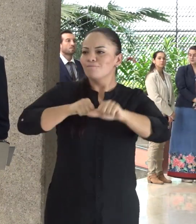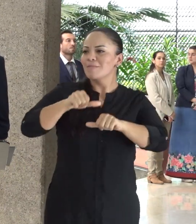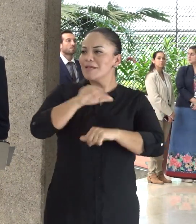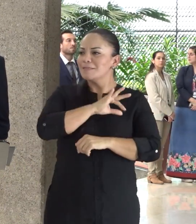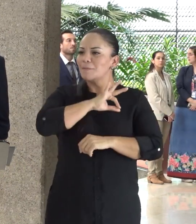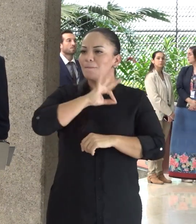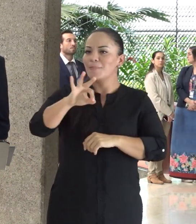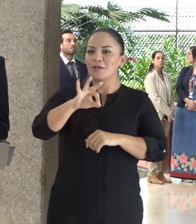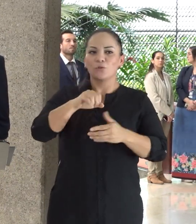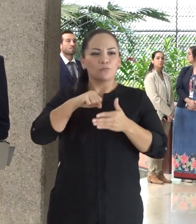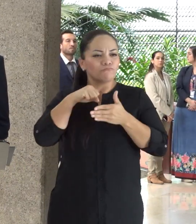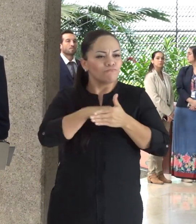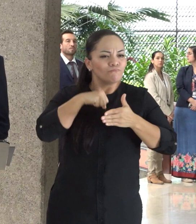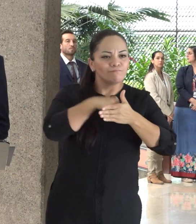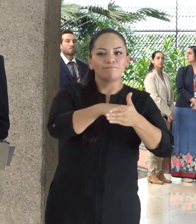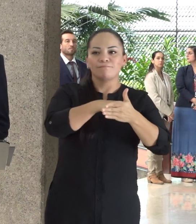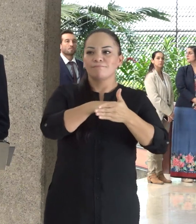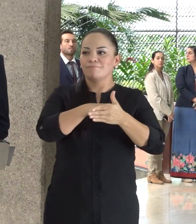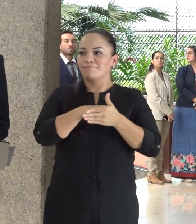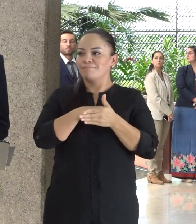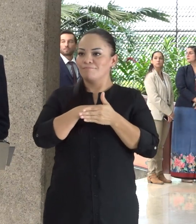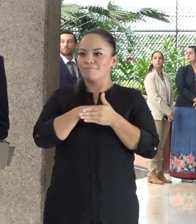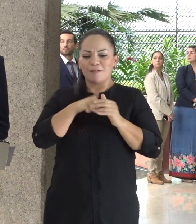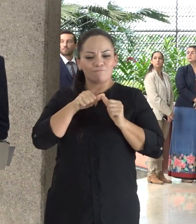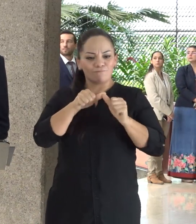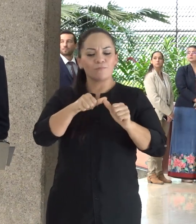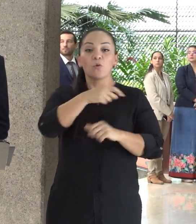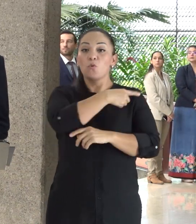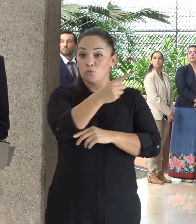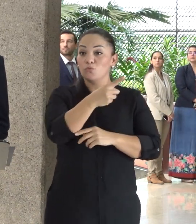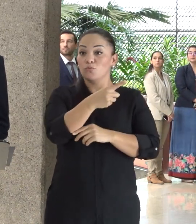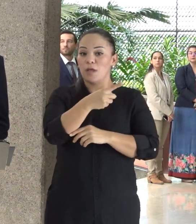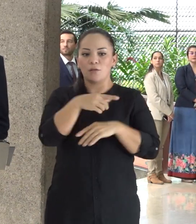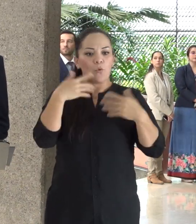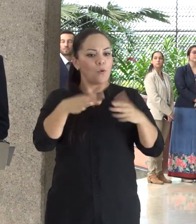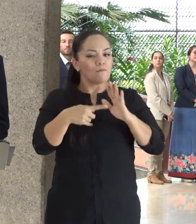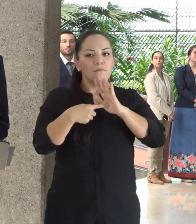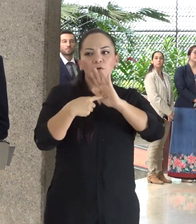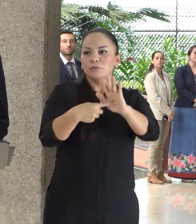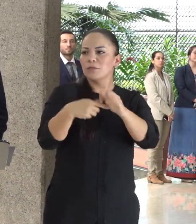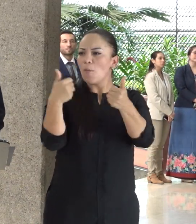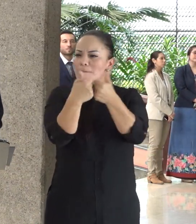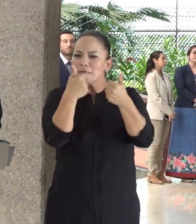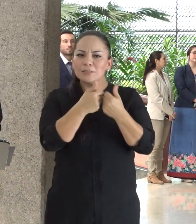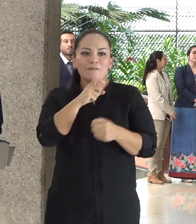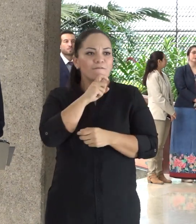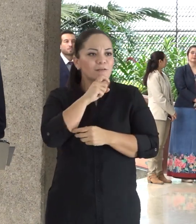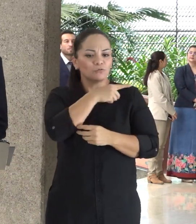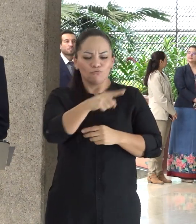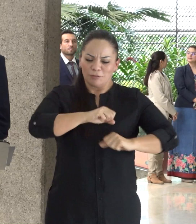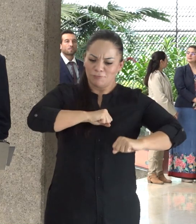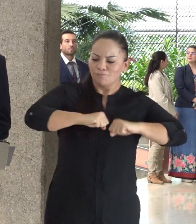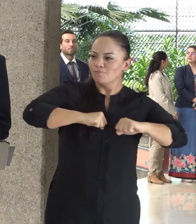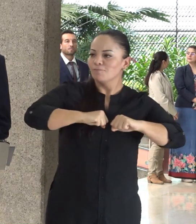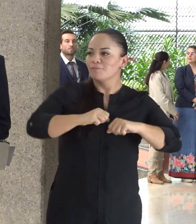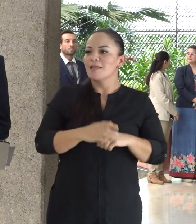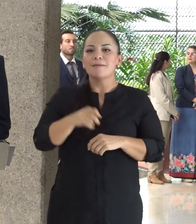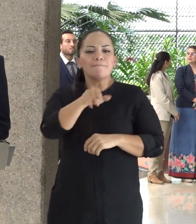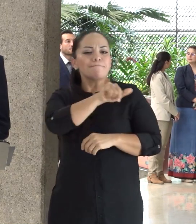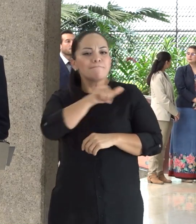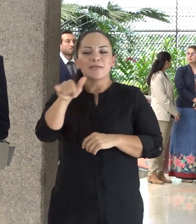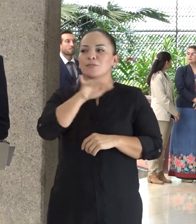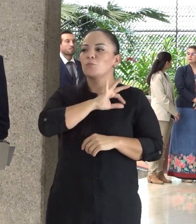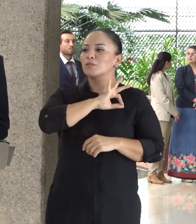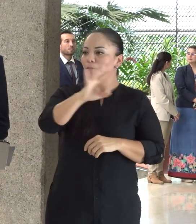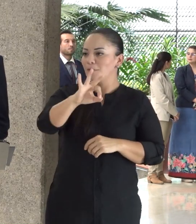inconquistable que han demostrado en los partidos más difíciles. Es el mismo